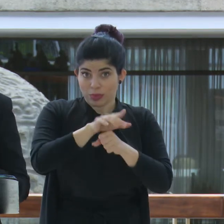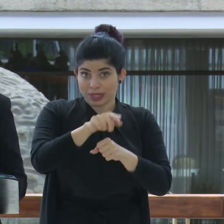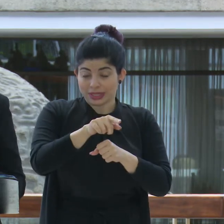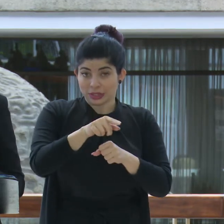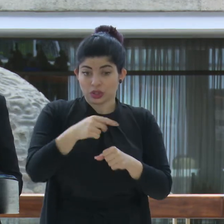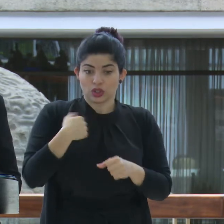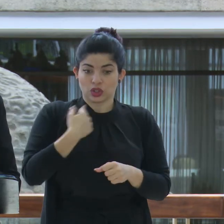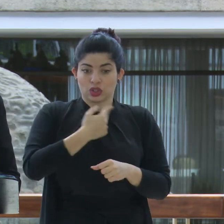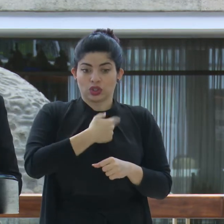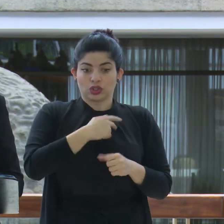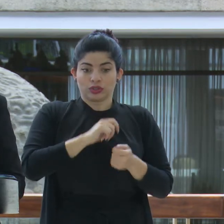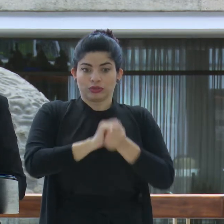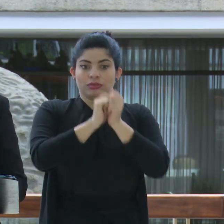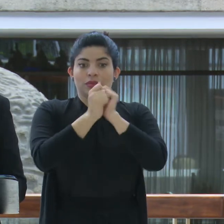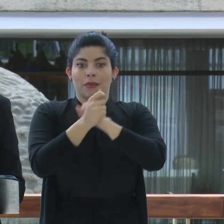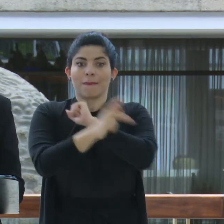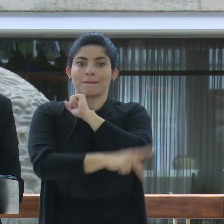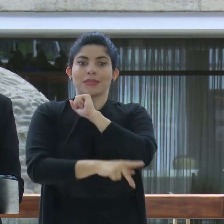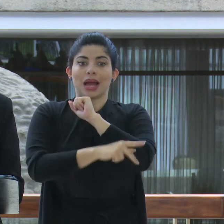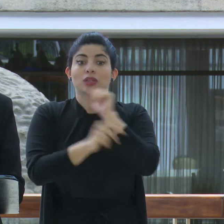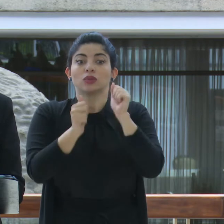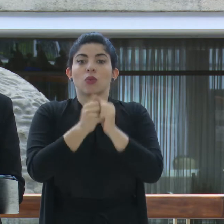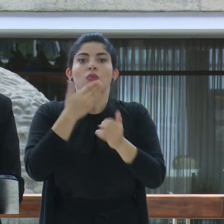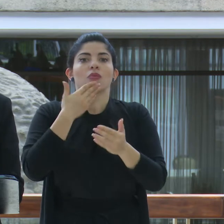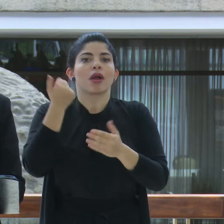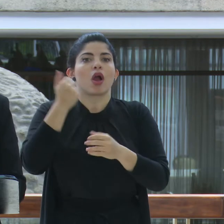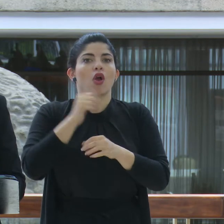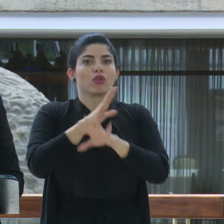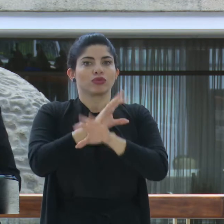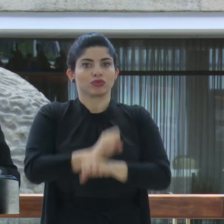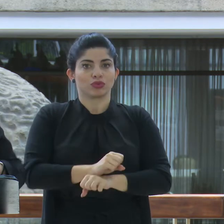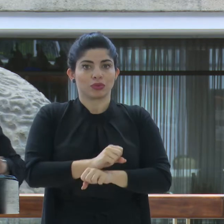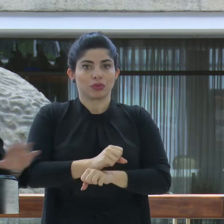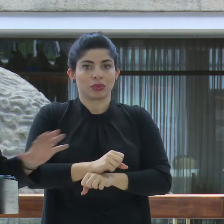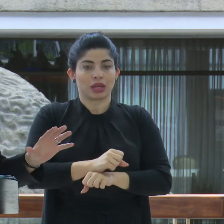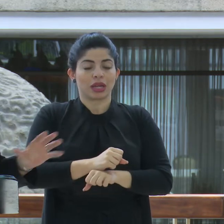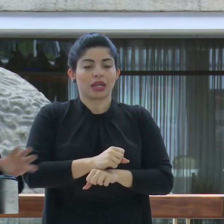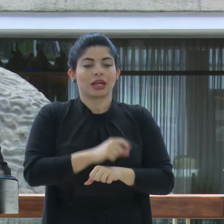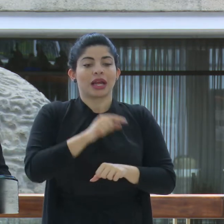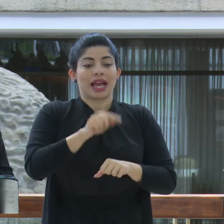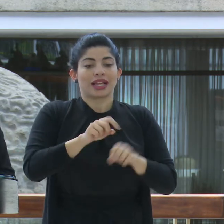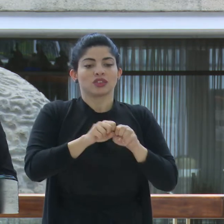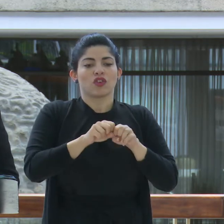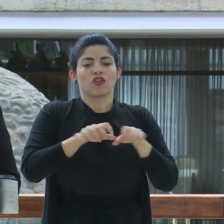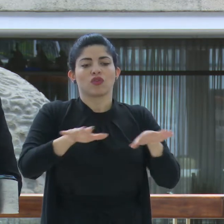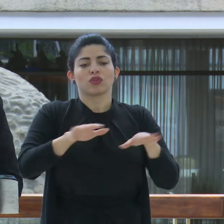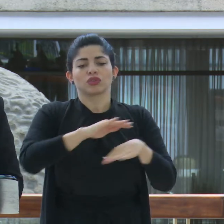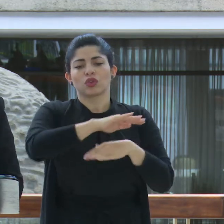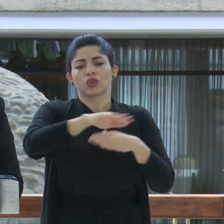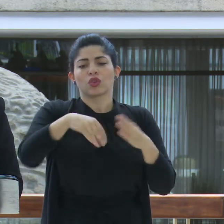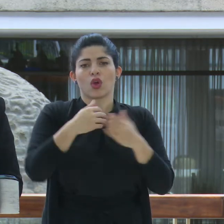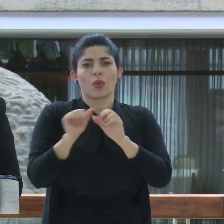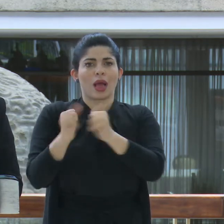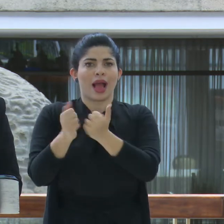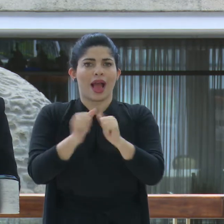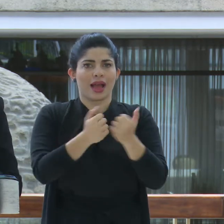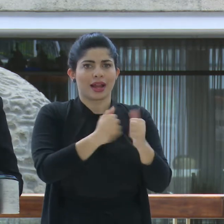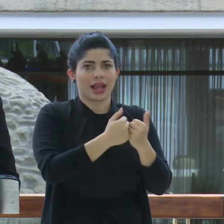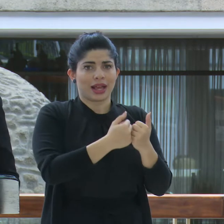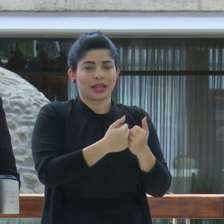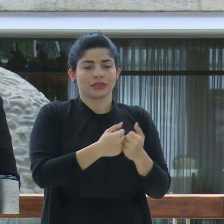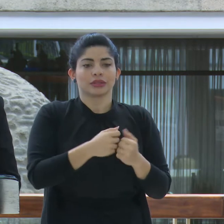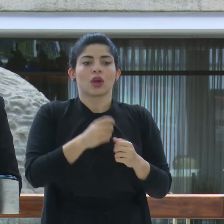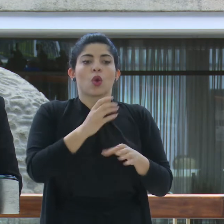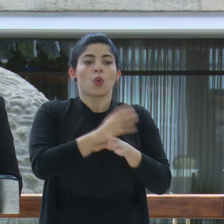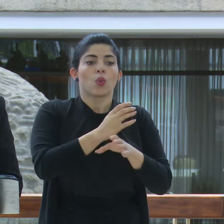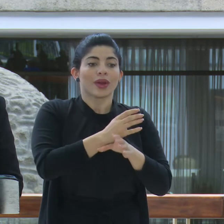convertirnos en un país de las mejores prácticas están atravesando todos esos campos. Nuestro compromiso de ampliar la